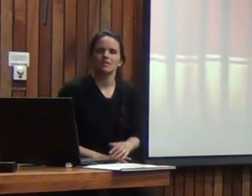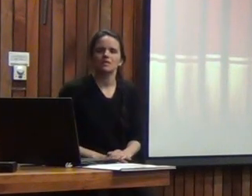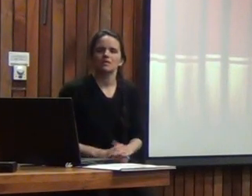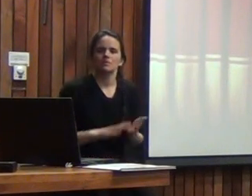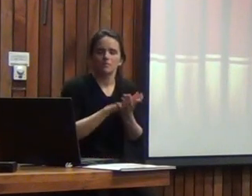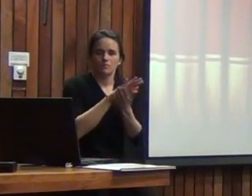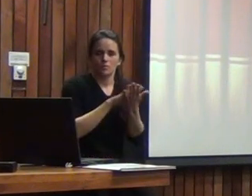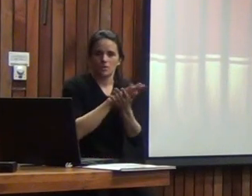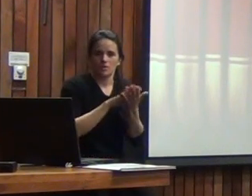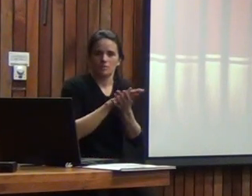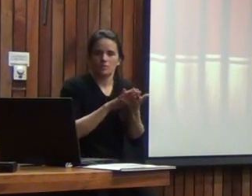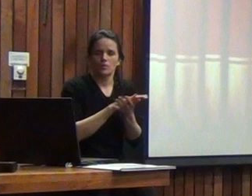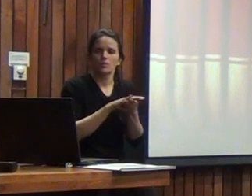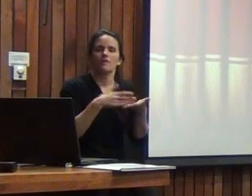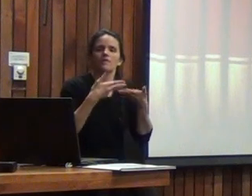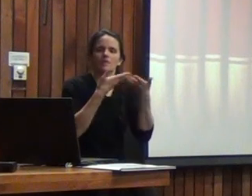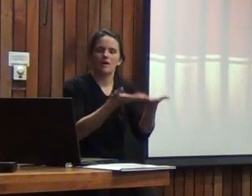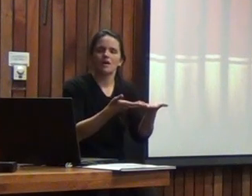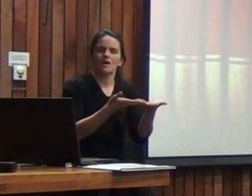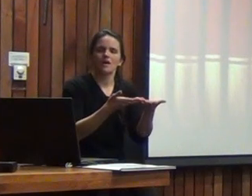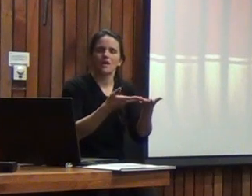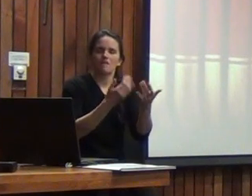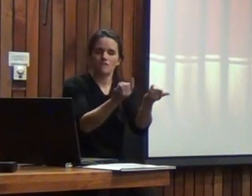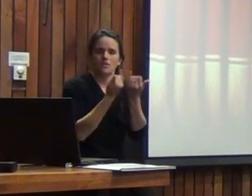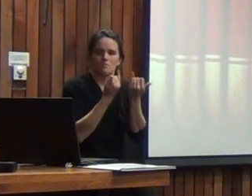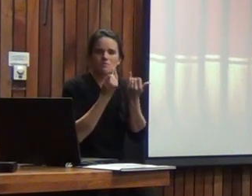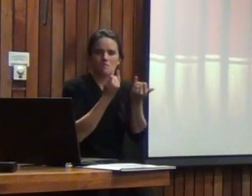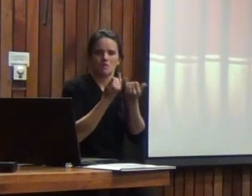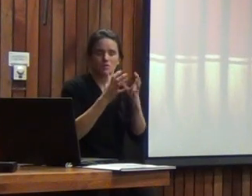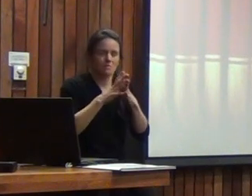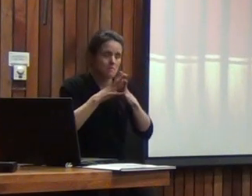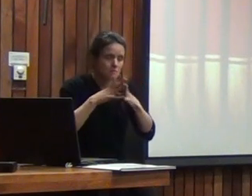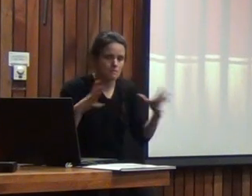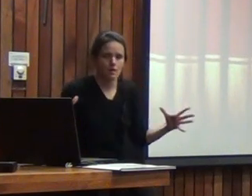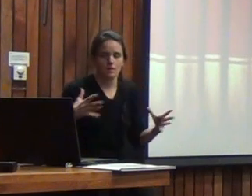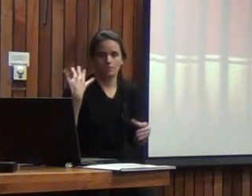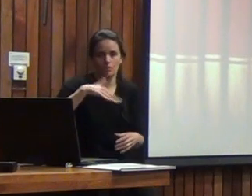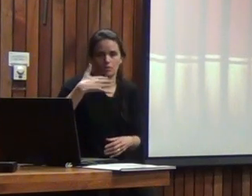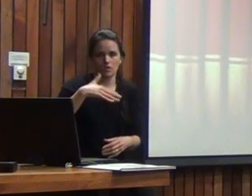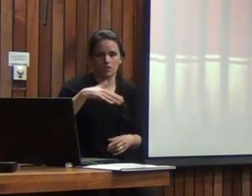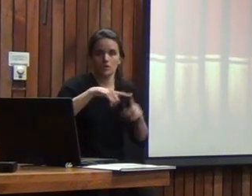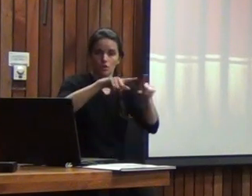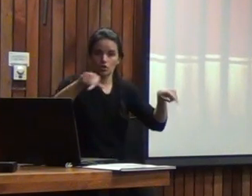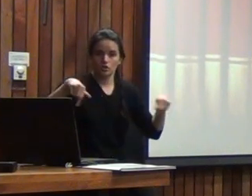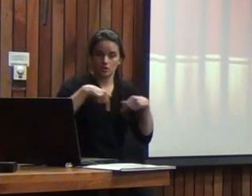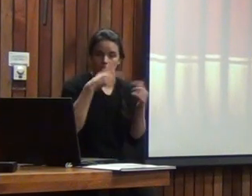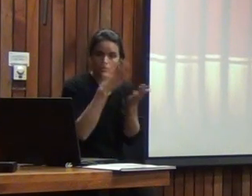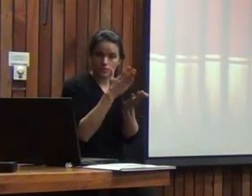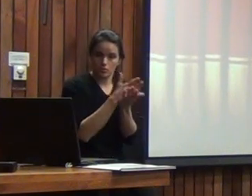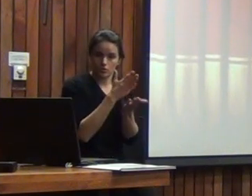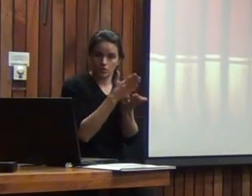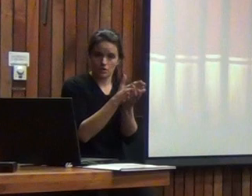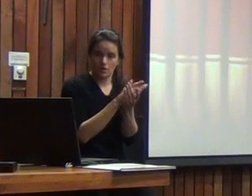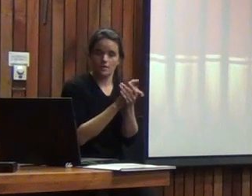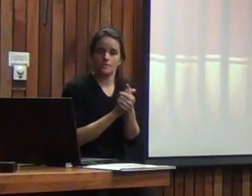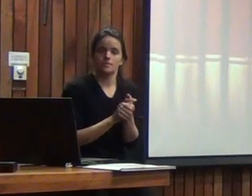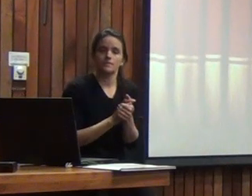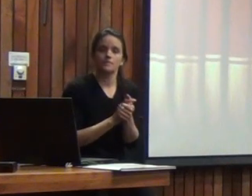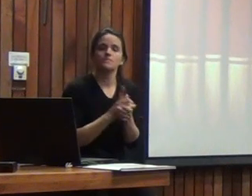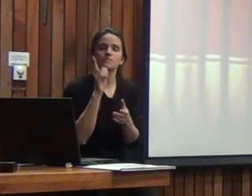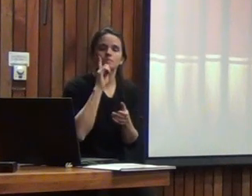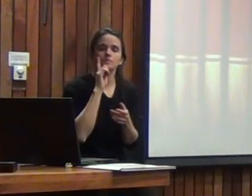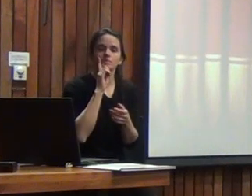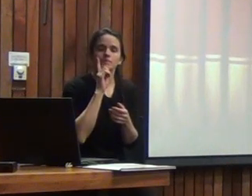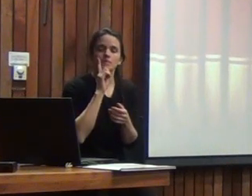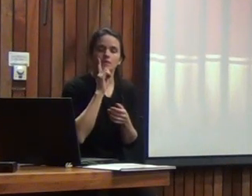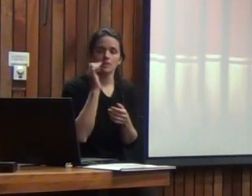por ejemplo y ya te empieza una información clínica mucho más rica entonces yo creo que en el contexto escolar si tienen el